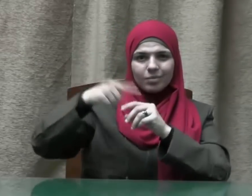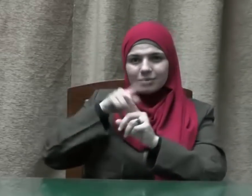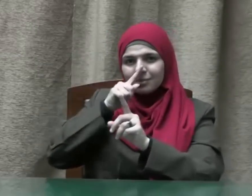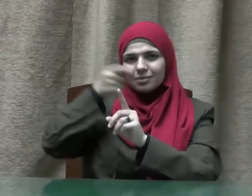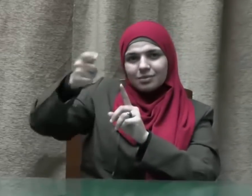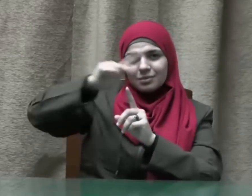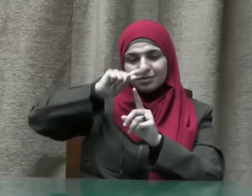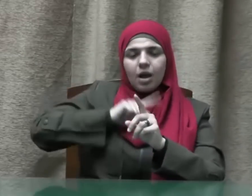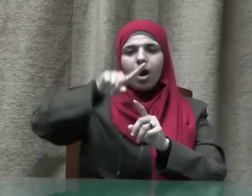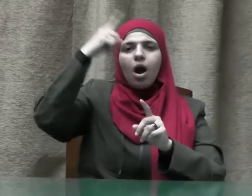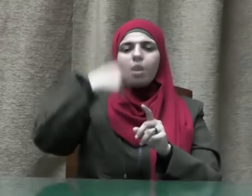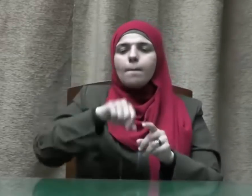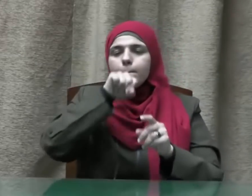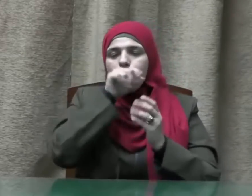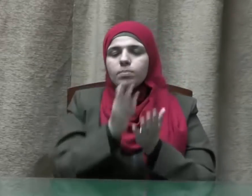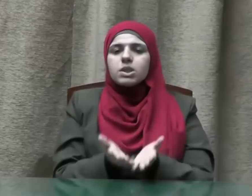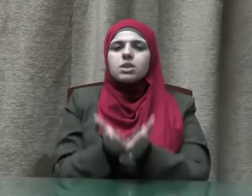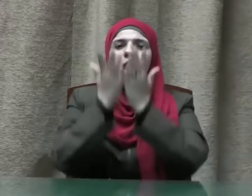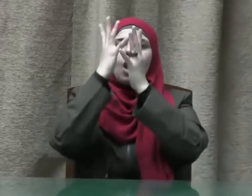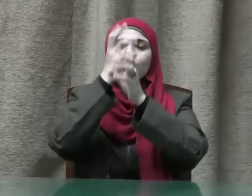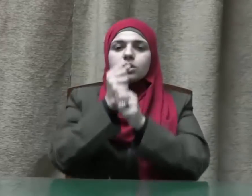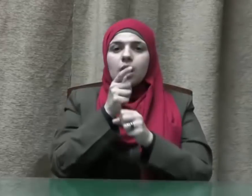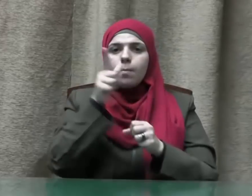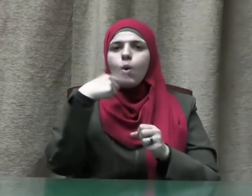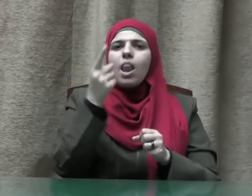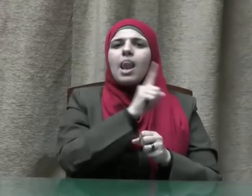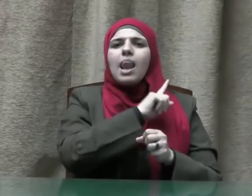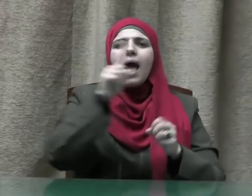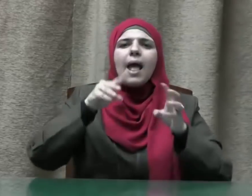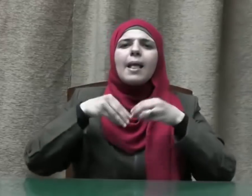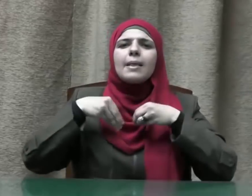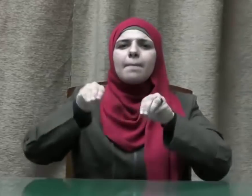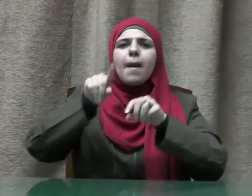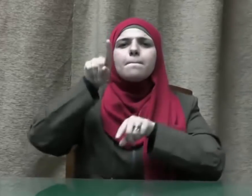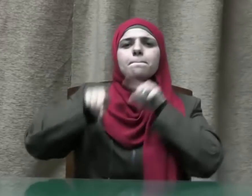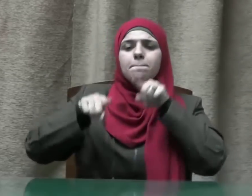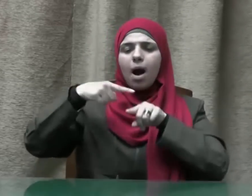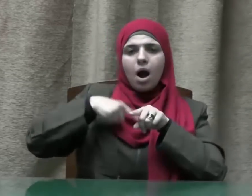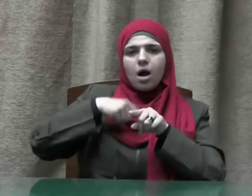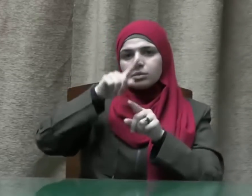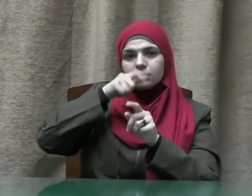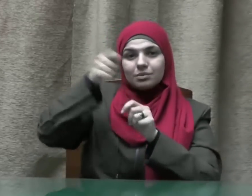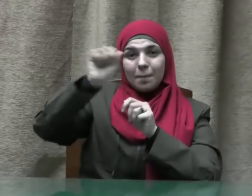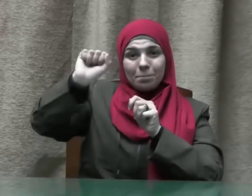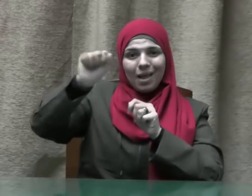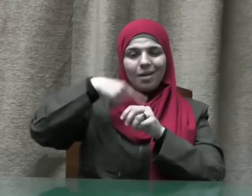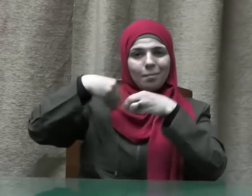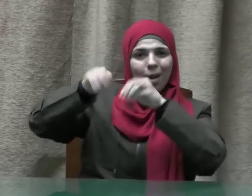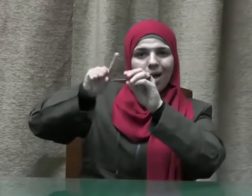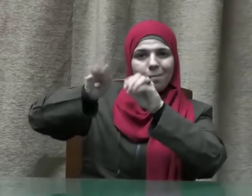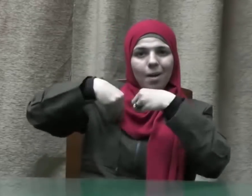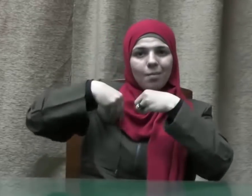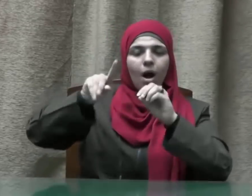الله عليه وسلم لا يبيع بعضكم على بيع بعض